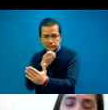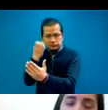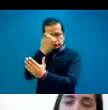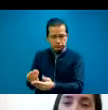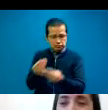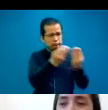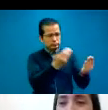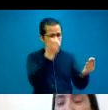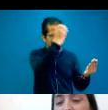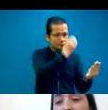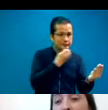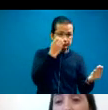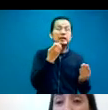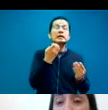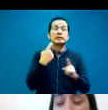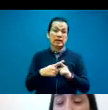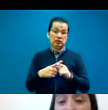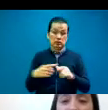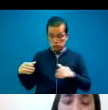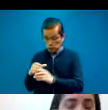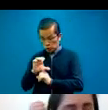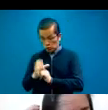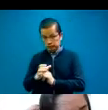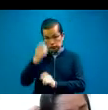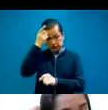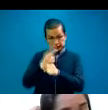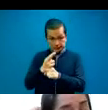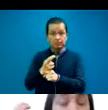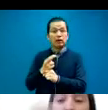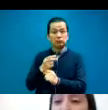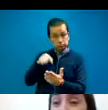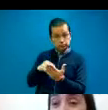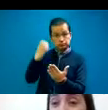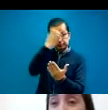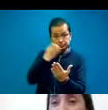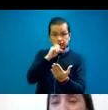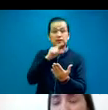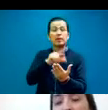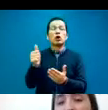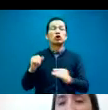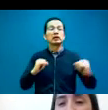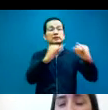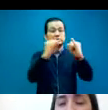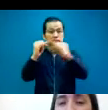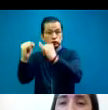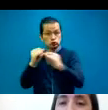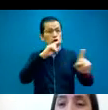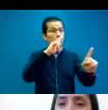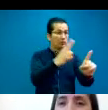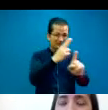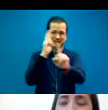tanto de la comisión directiva como de instituciones externas como universidades,